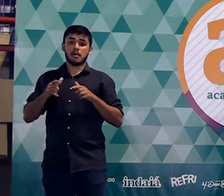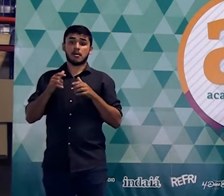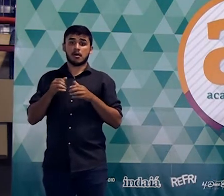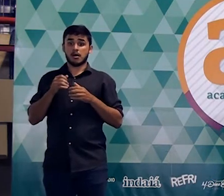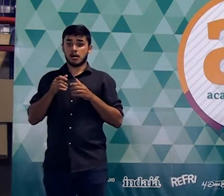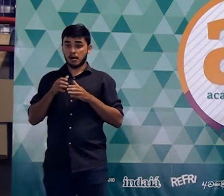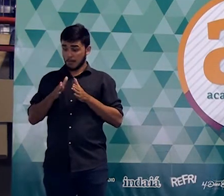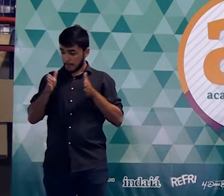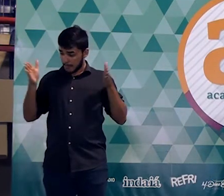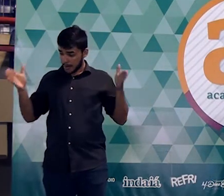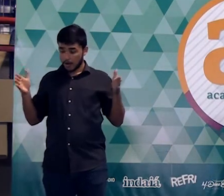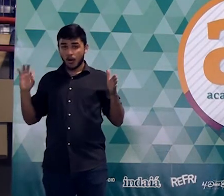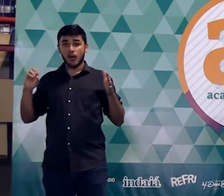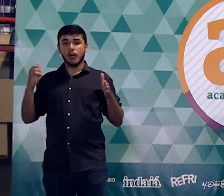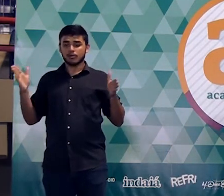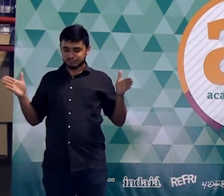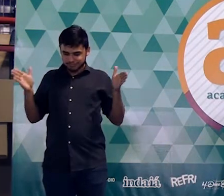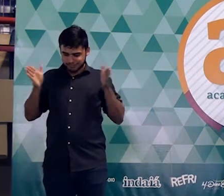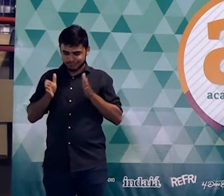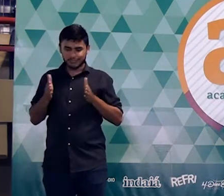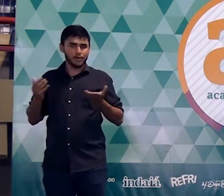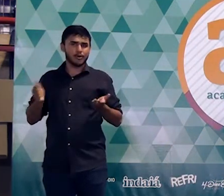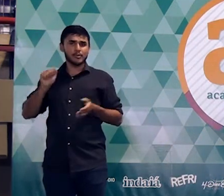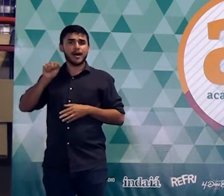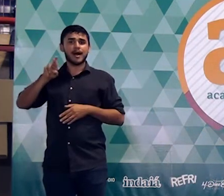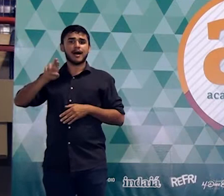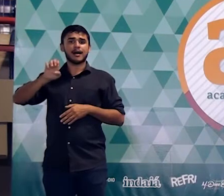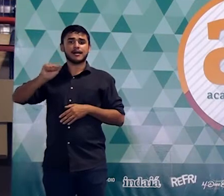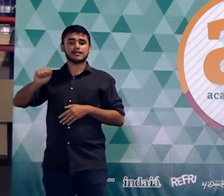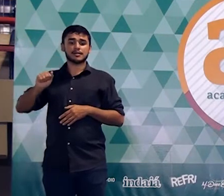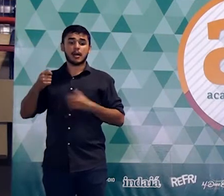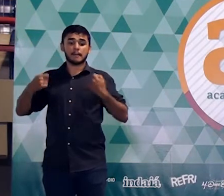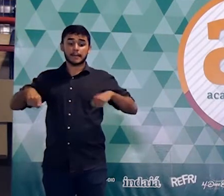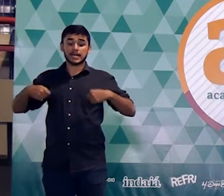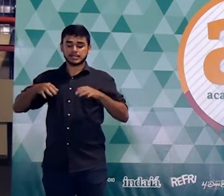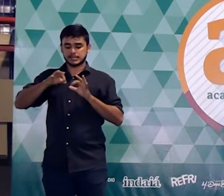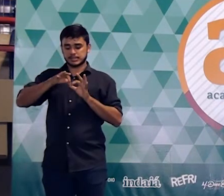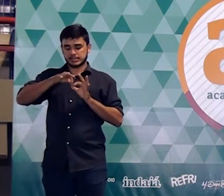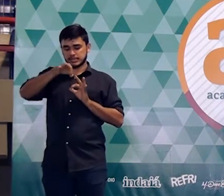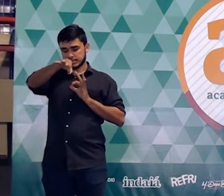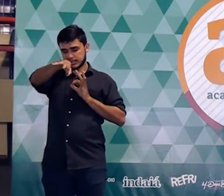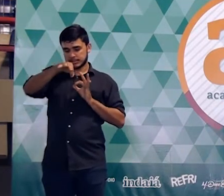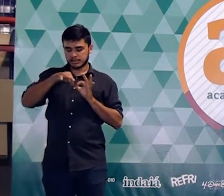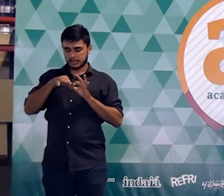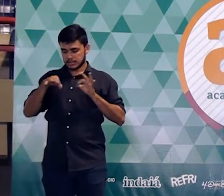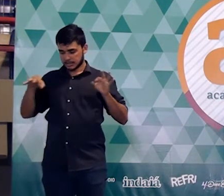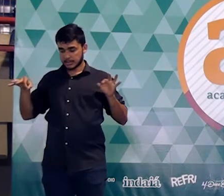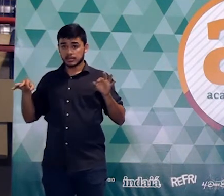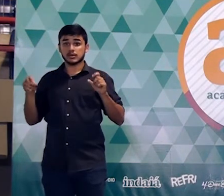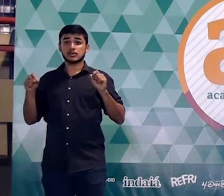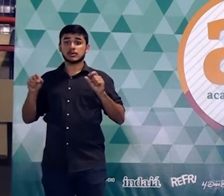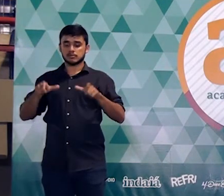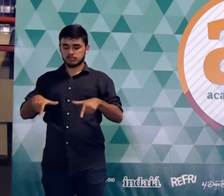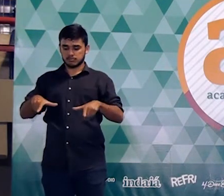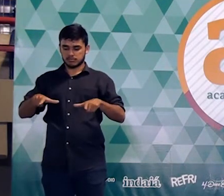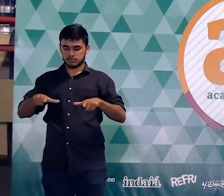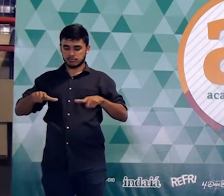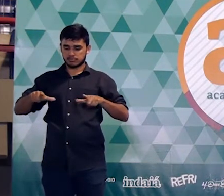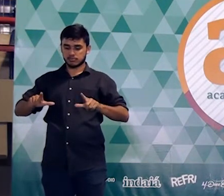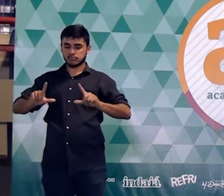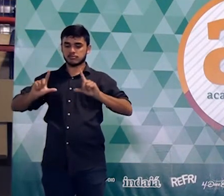A gente já sabe que eu preciso calcular o quê para cada garrafão desse? Eu preciso fazer o cálculo da